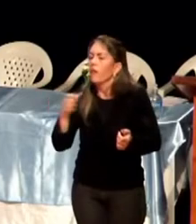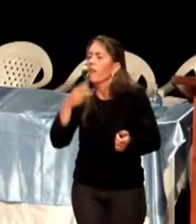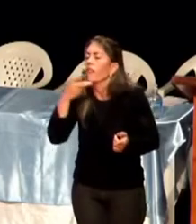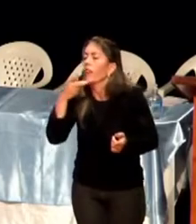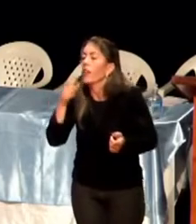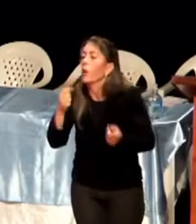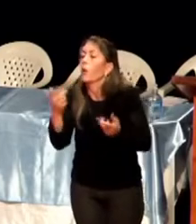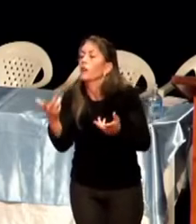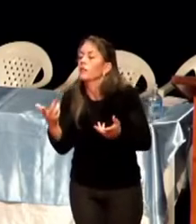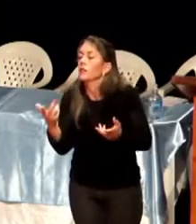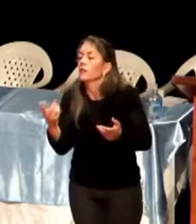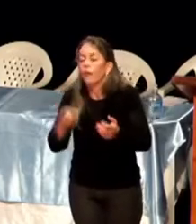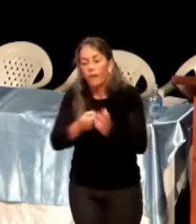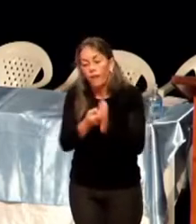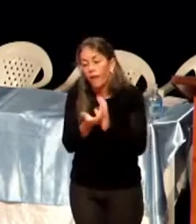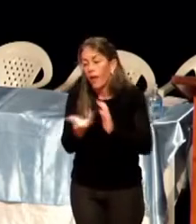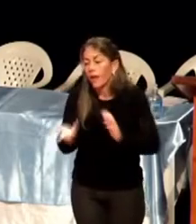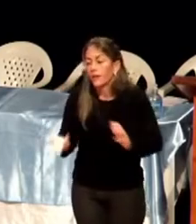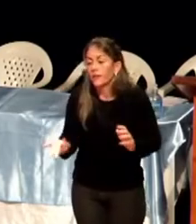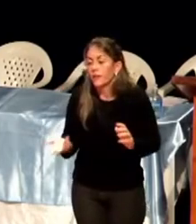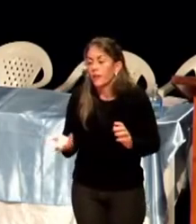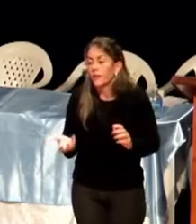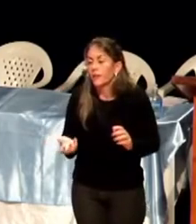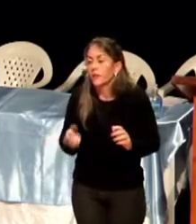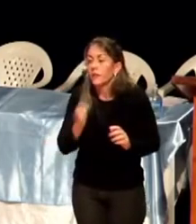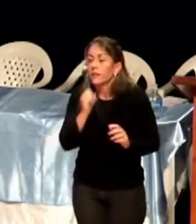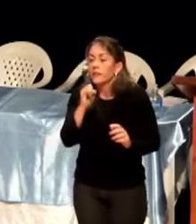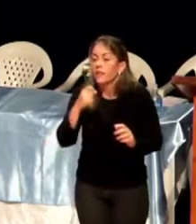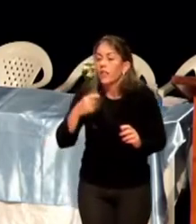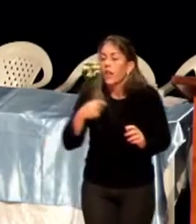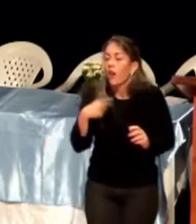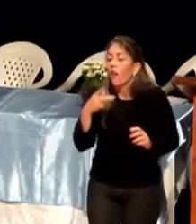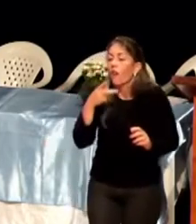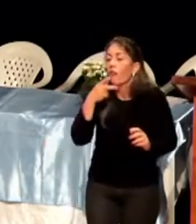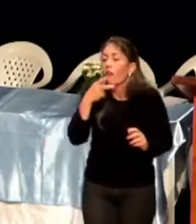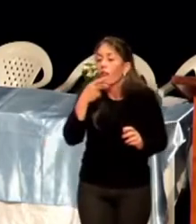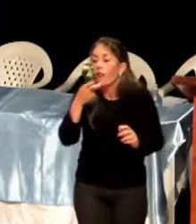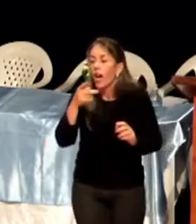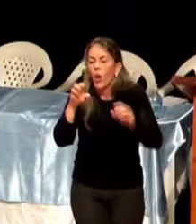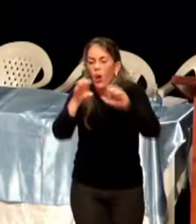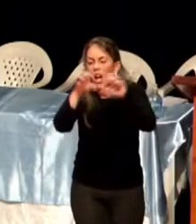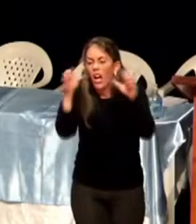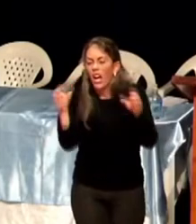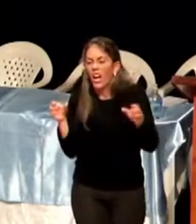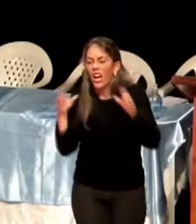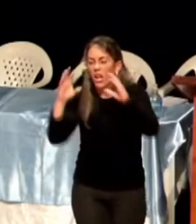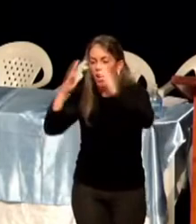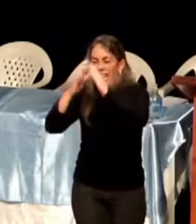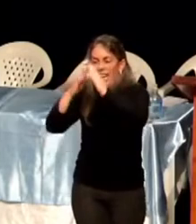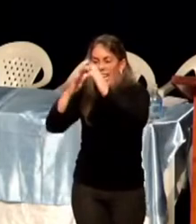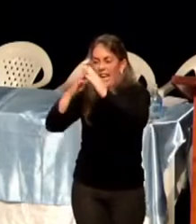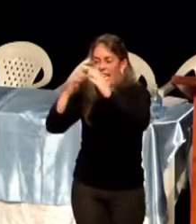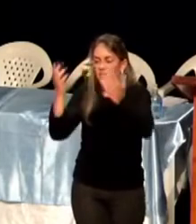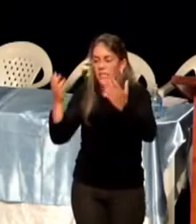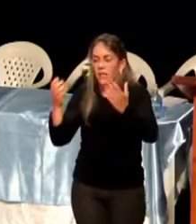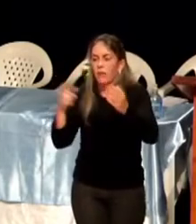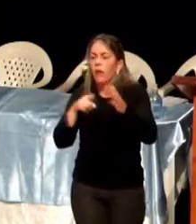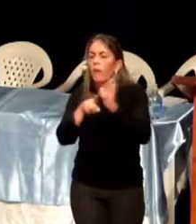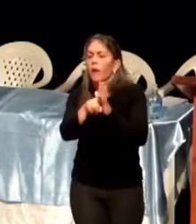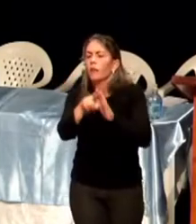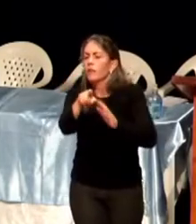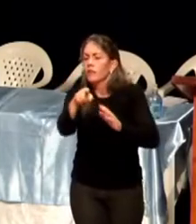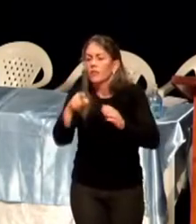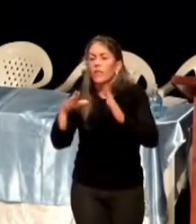Vai ficando na sua cabeça. Se eu falo tubos e conexões, o você pensa? Vocês não são encanadoras porque vocês pensaram, tigre?